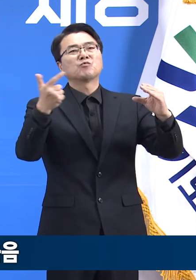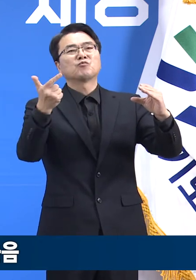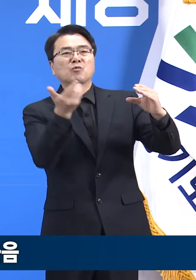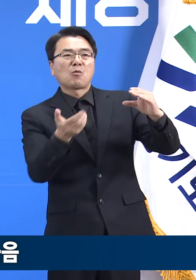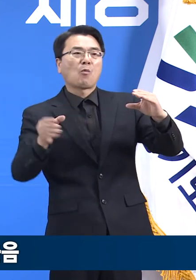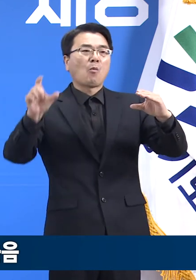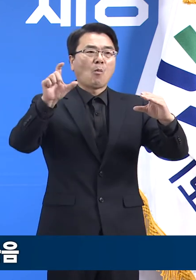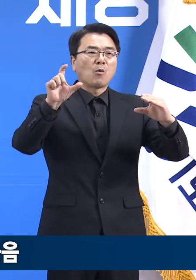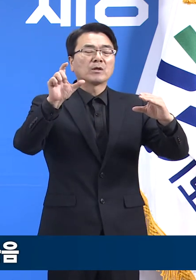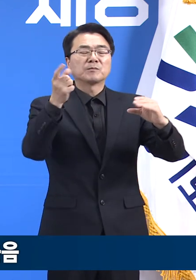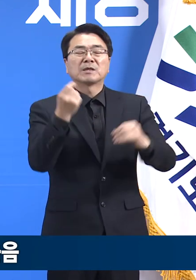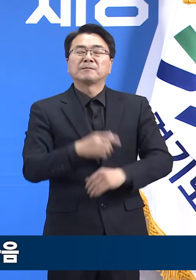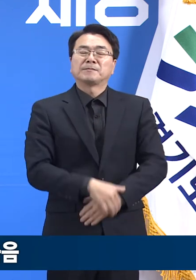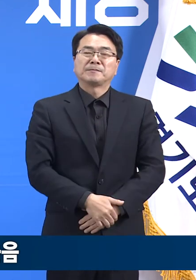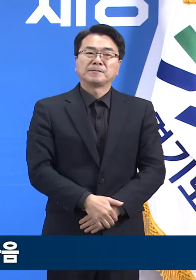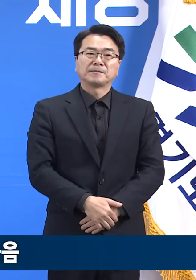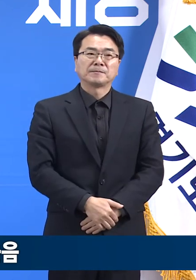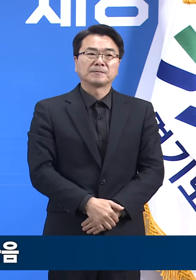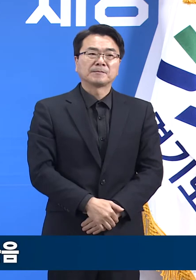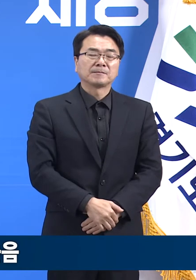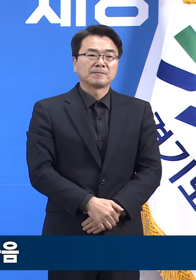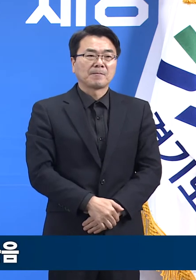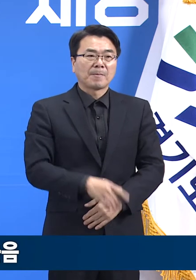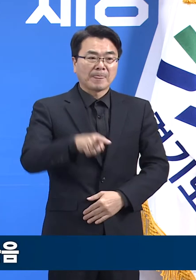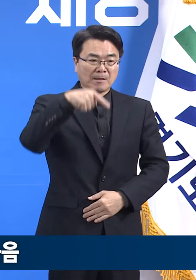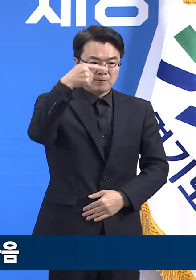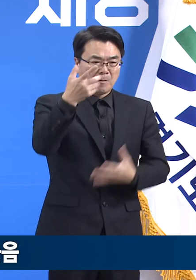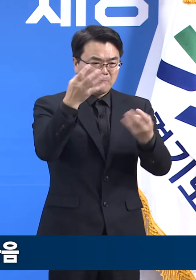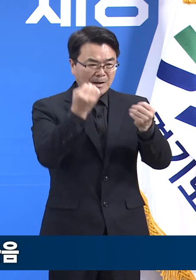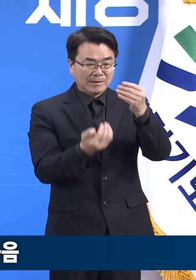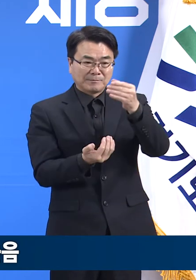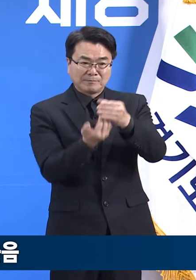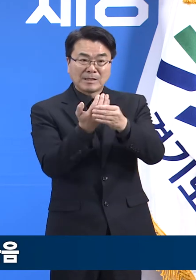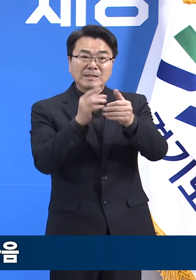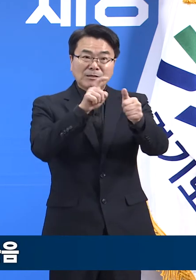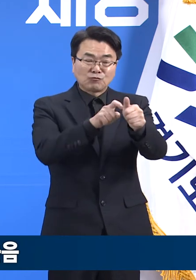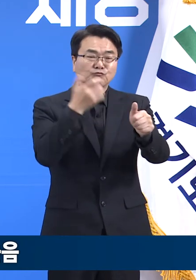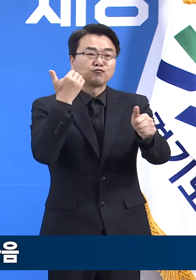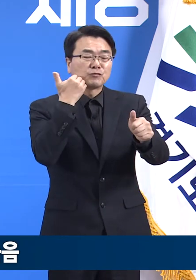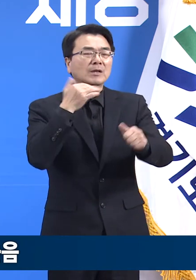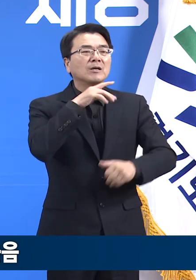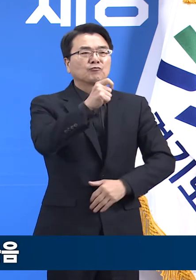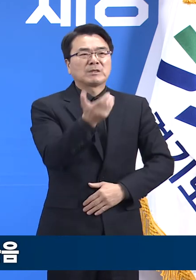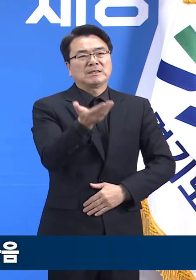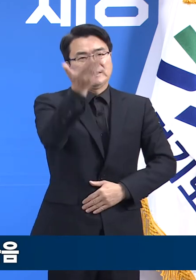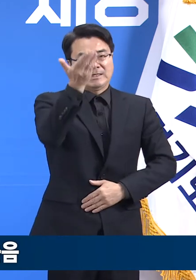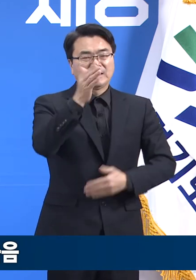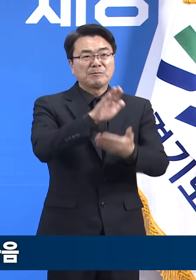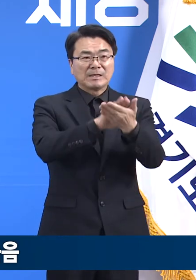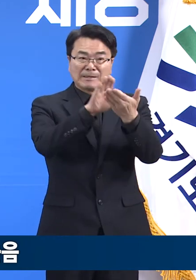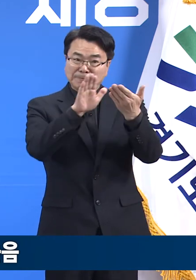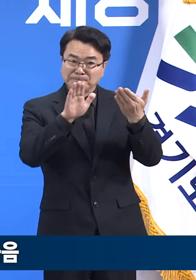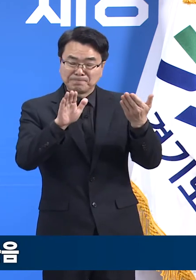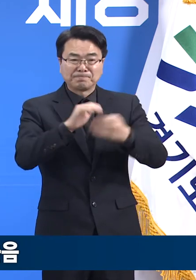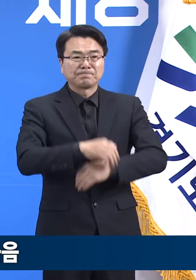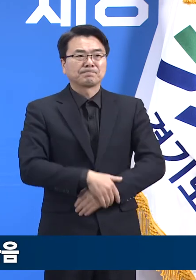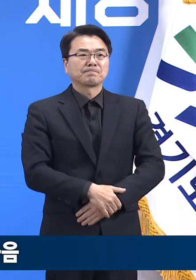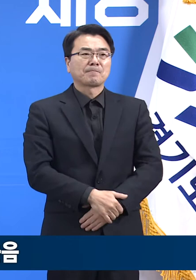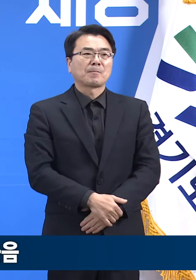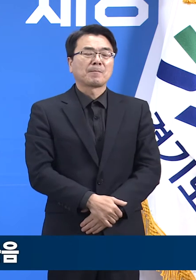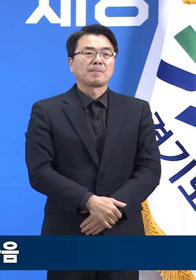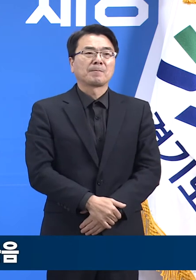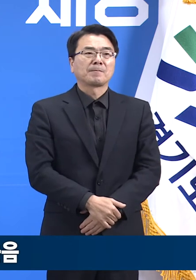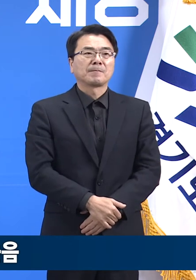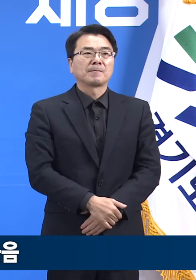%포인트 증가했습니다. 다음으로 많은 확진자가 발생한 연령대는 60세 이상으로 총 2440명의